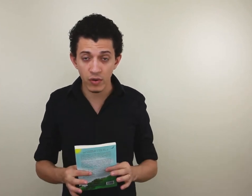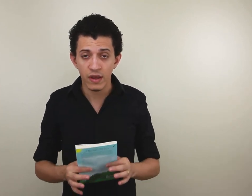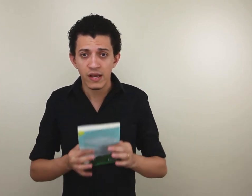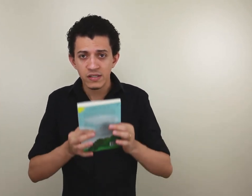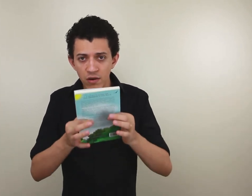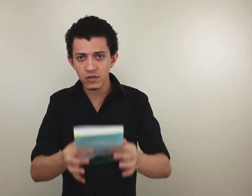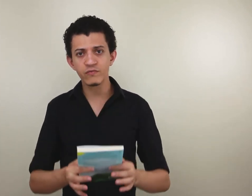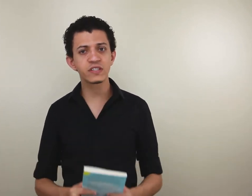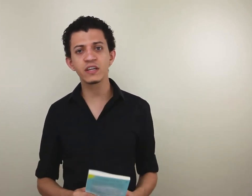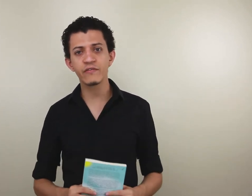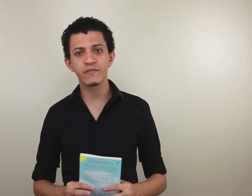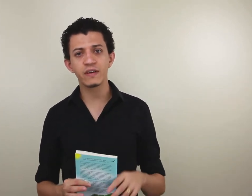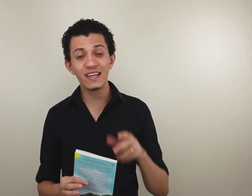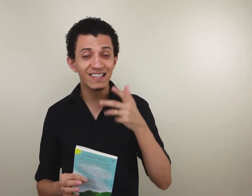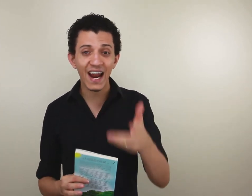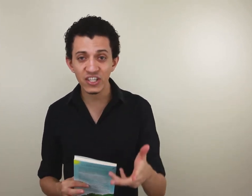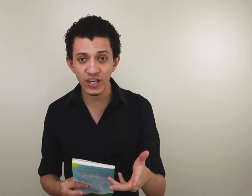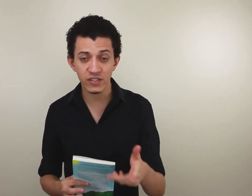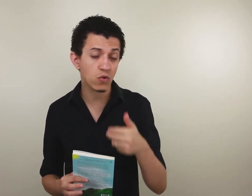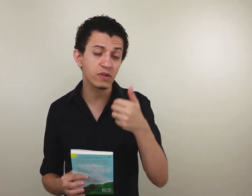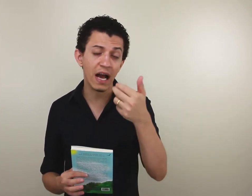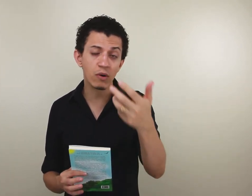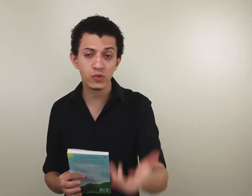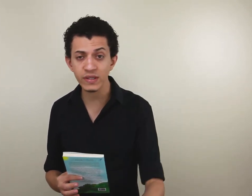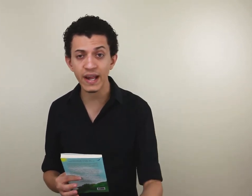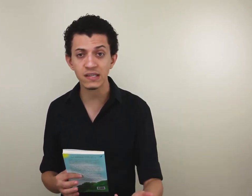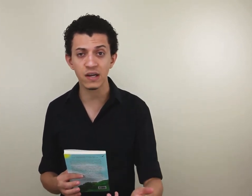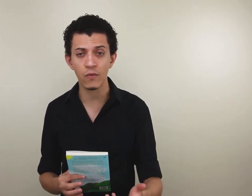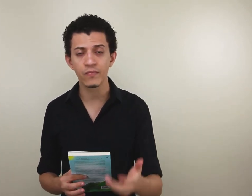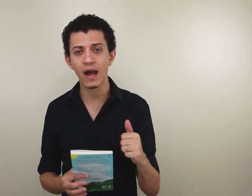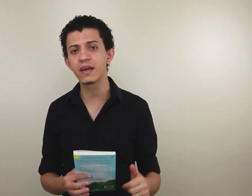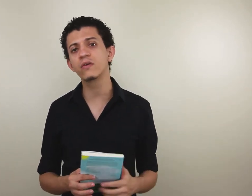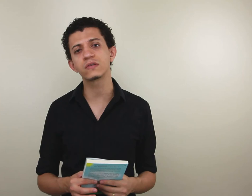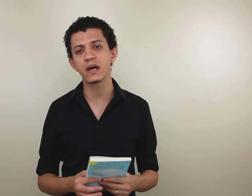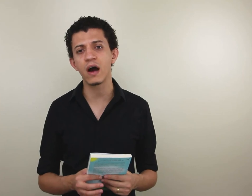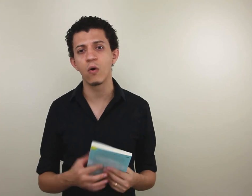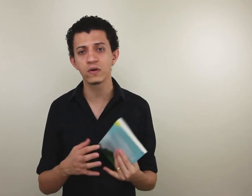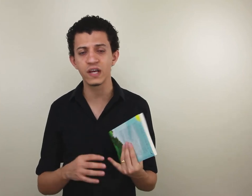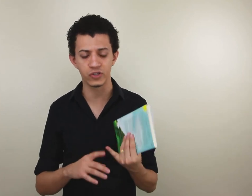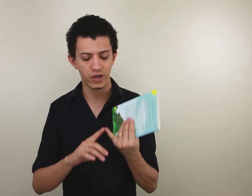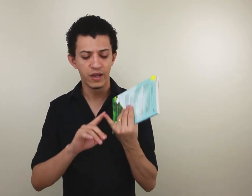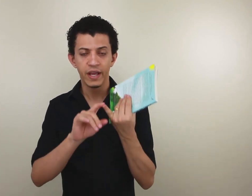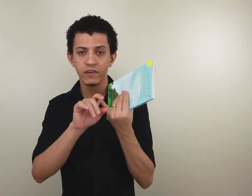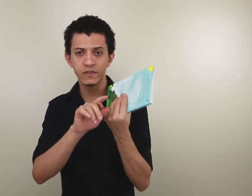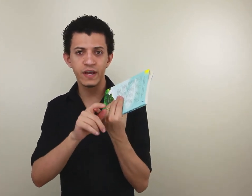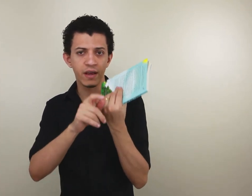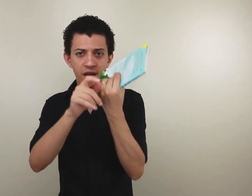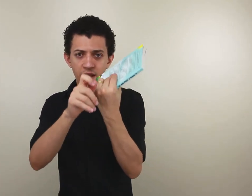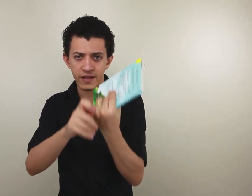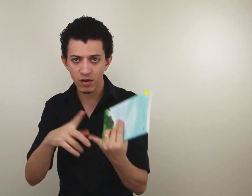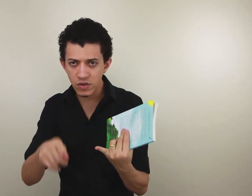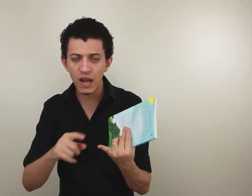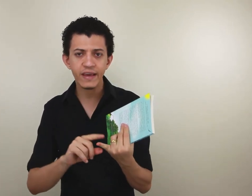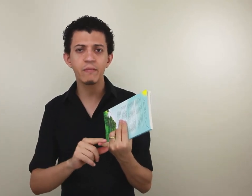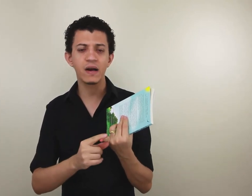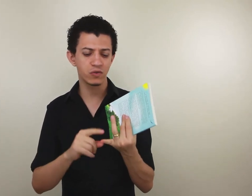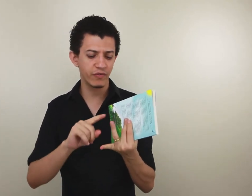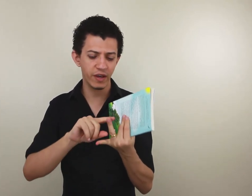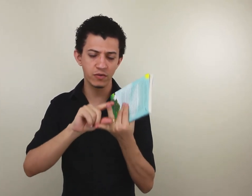se você interagir, se eu contar com a sua interação aqui no nosso canal. Ou seja, você deixar o seu like embaixo do vídeo,